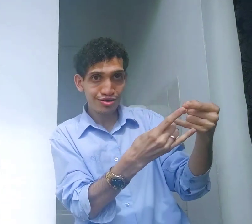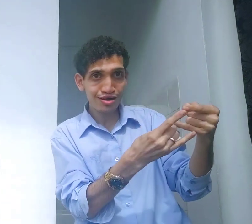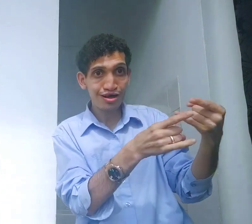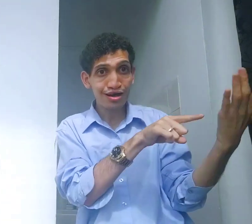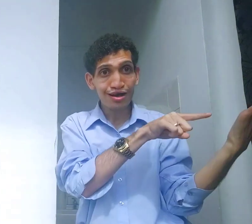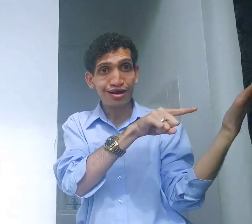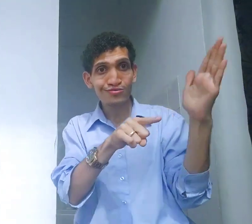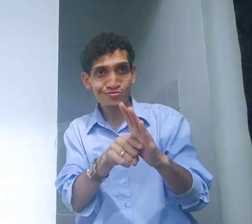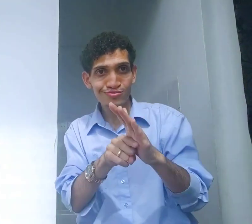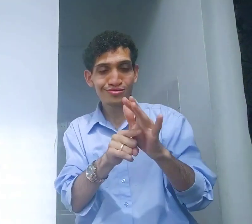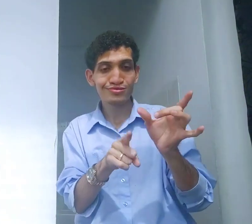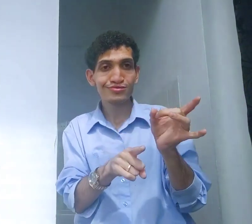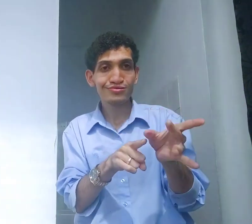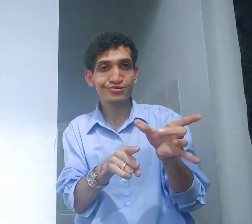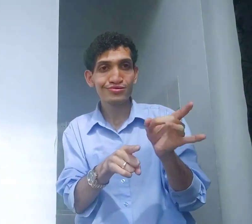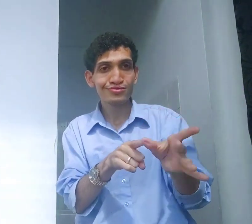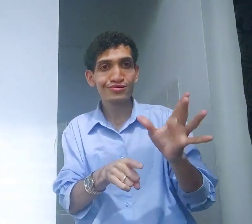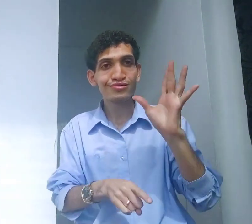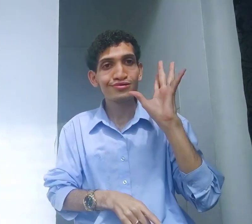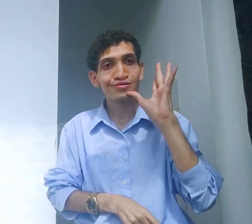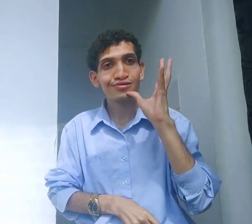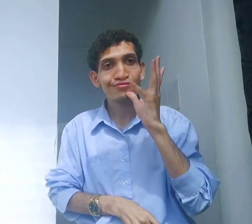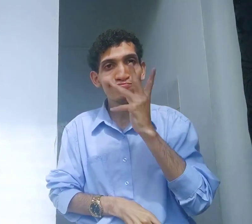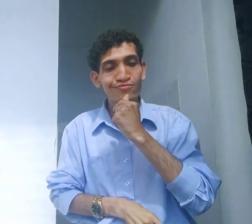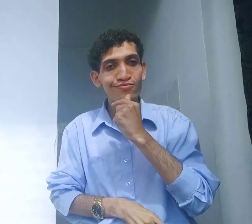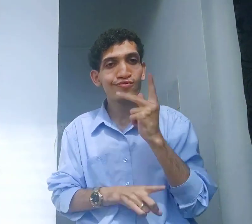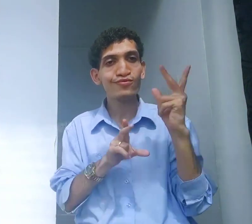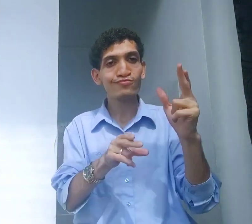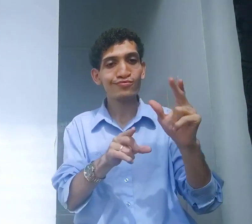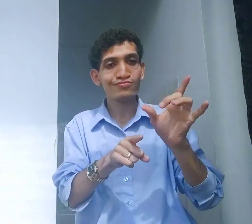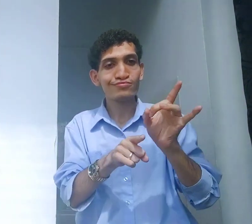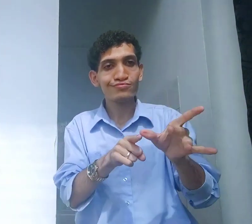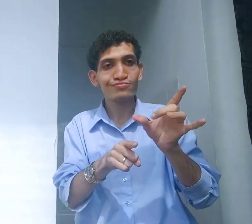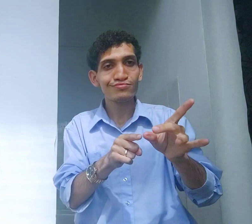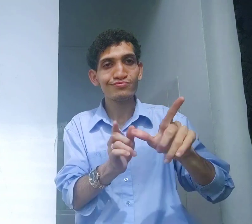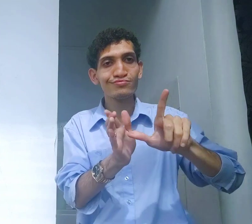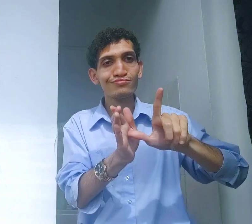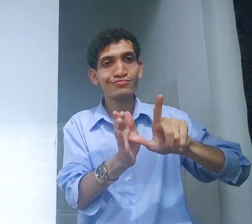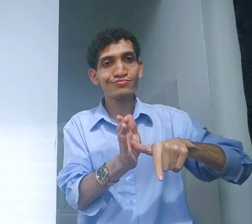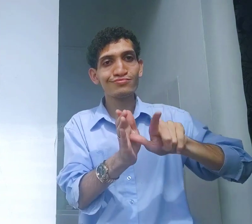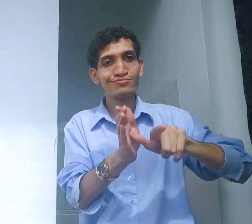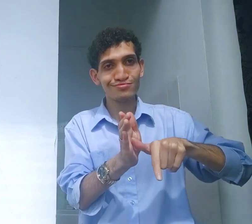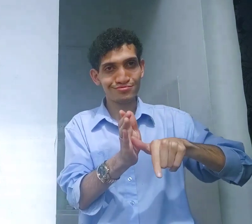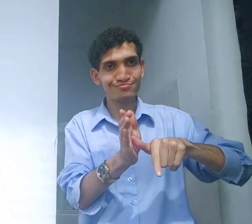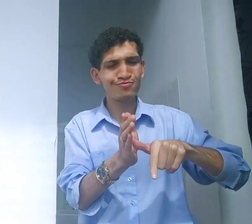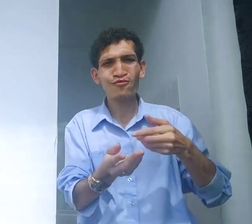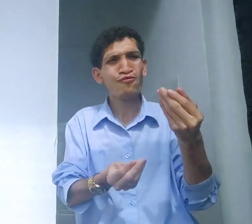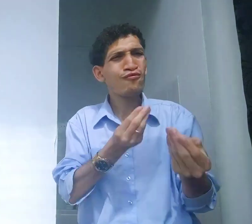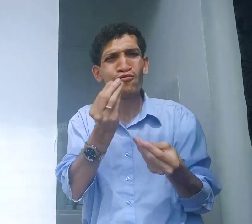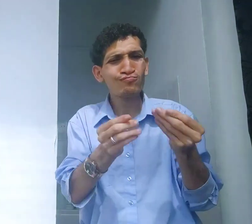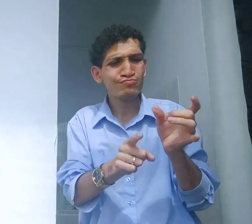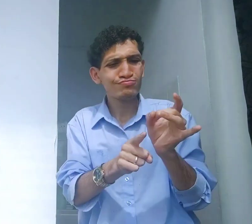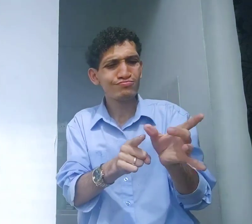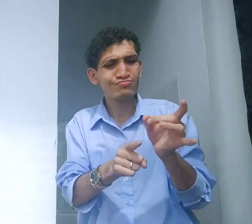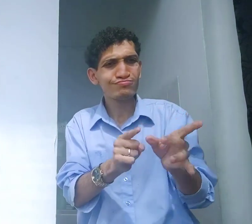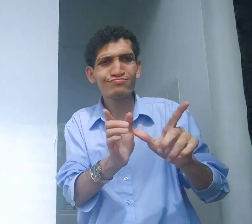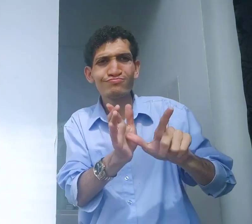por quê? Preservar e o ajuda, ejaculação retardar. Igual ejaculação retardar. Como